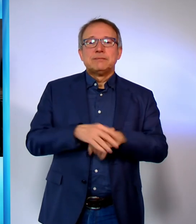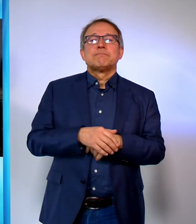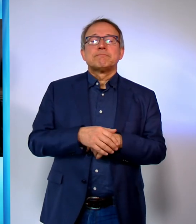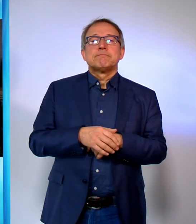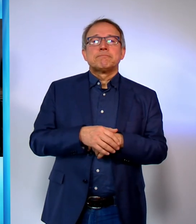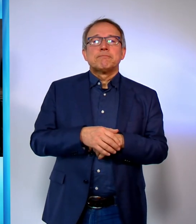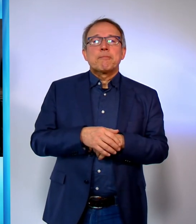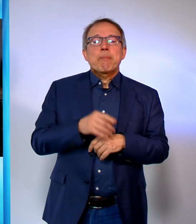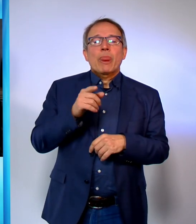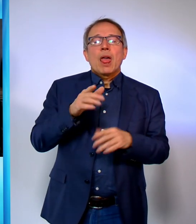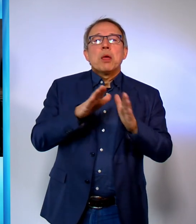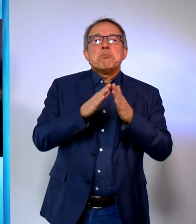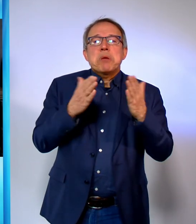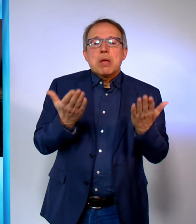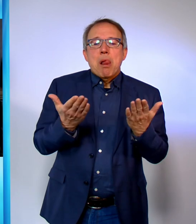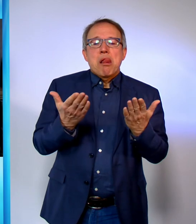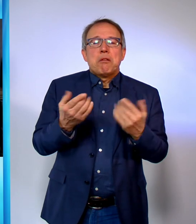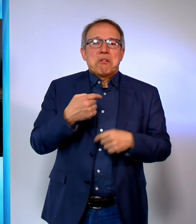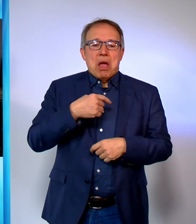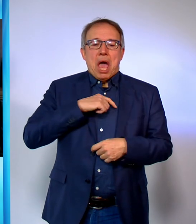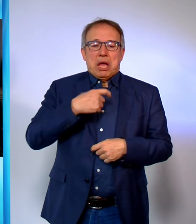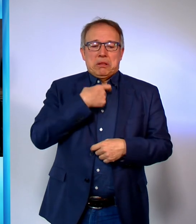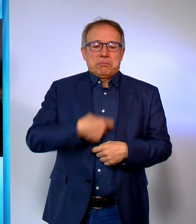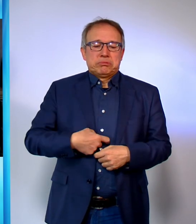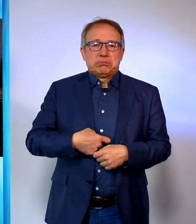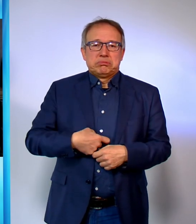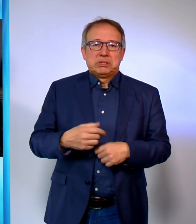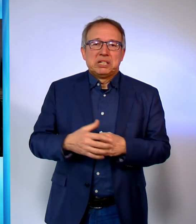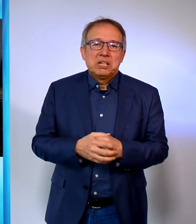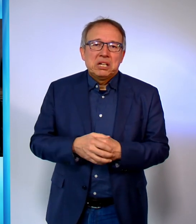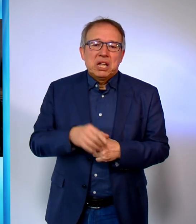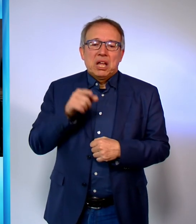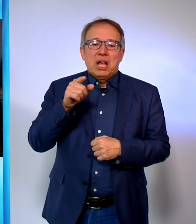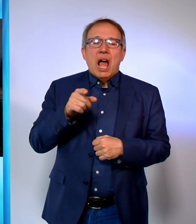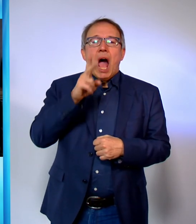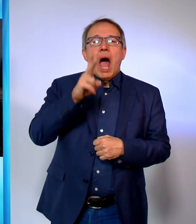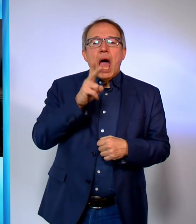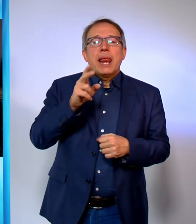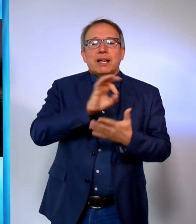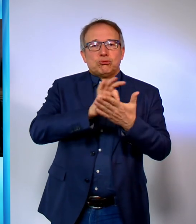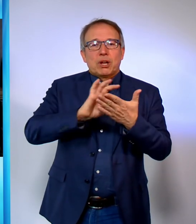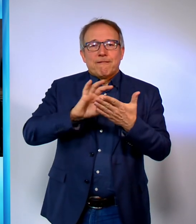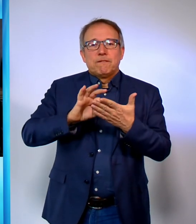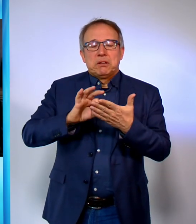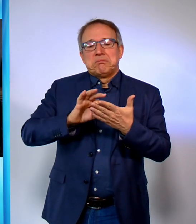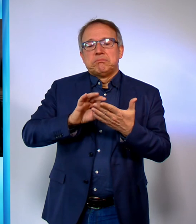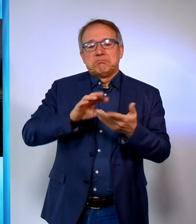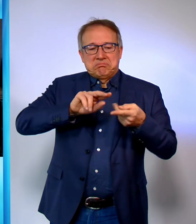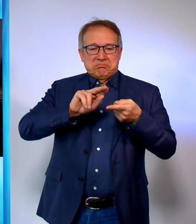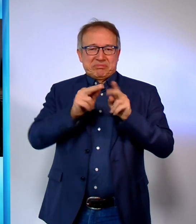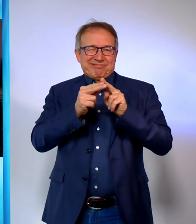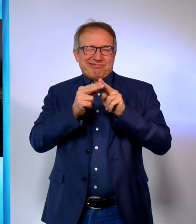Die Bibel wird für die eigenen Interessen verzweckt. Die Deutungshoheit über die Heilige Schrift wird für sich beansprucht.